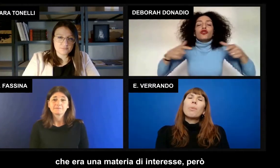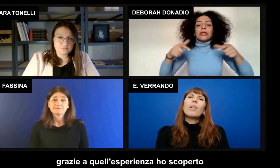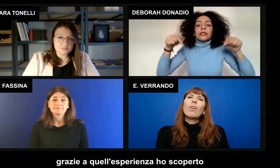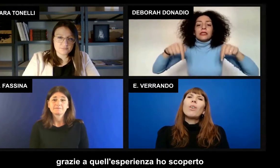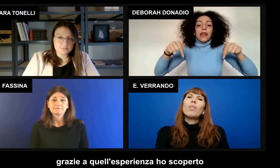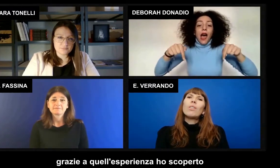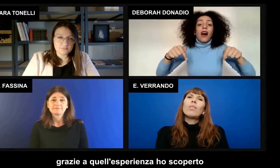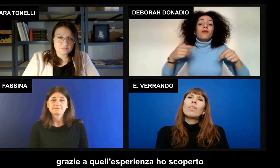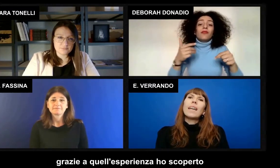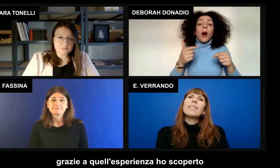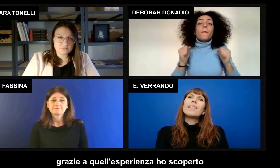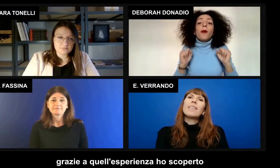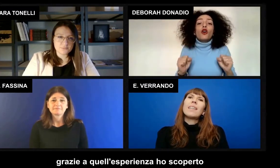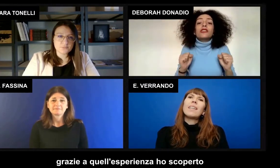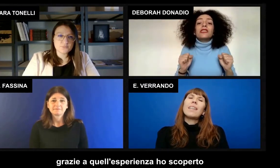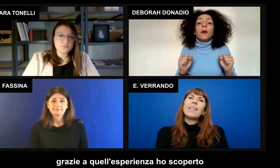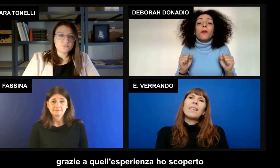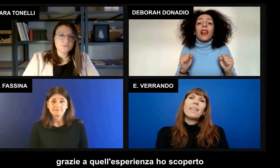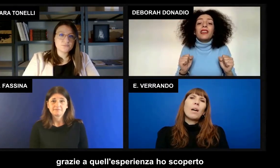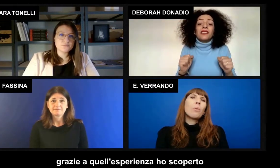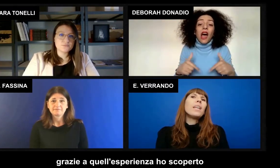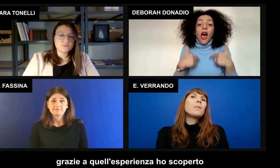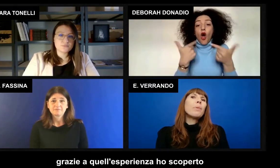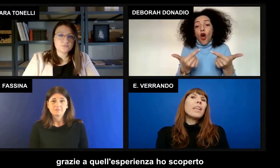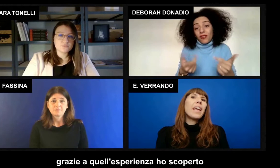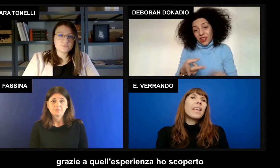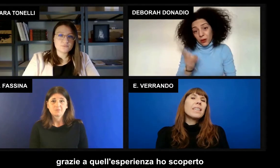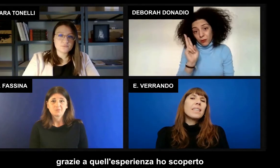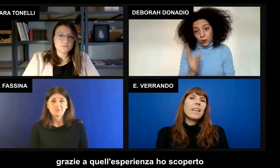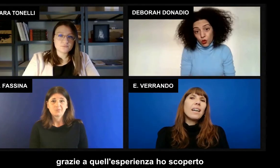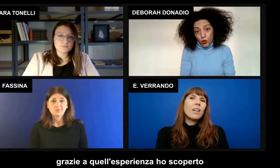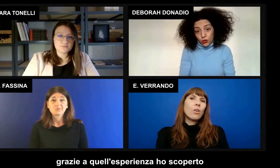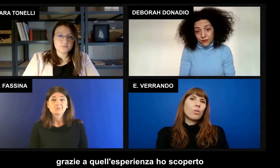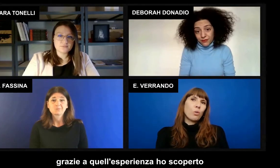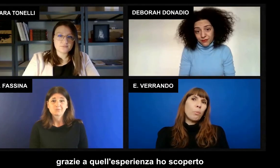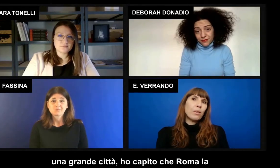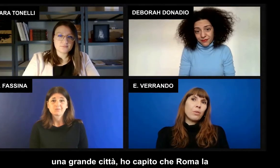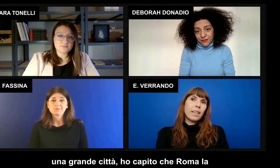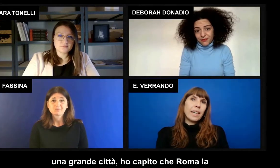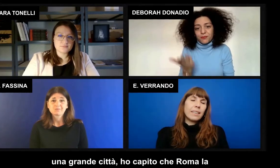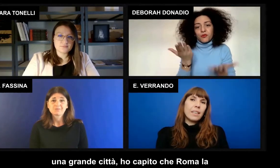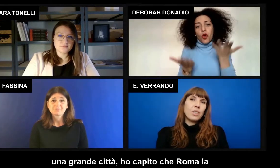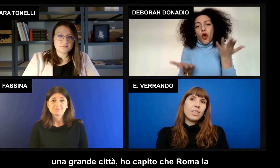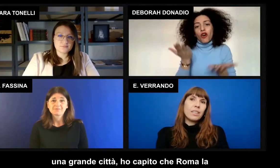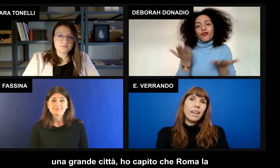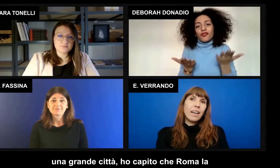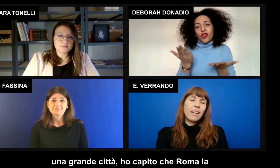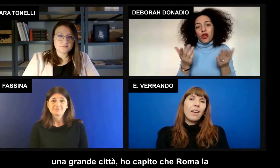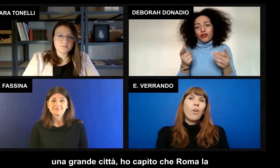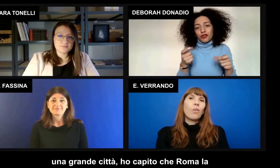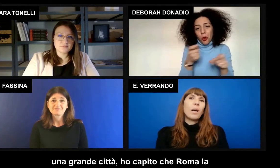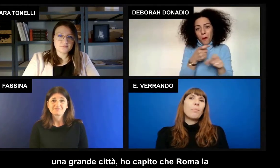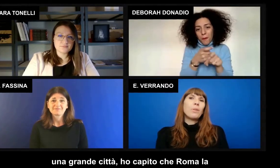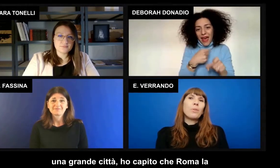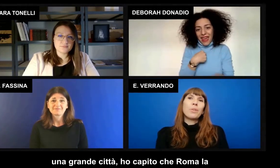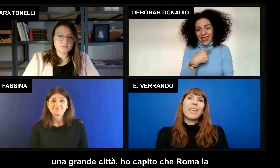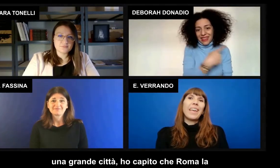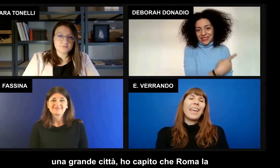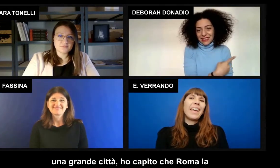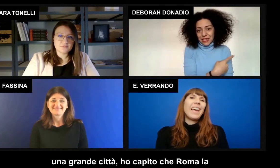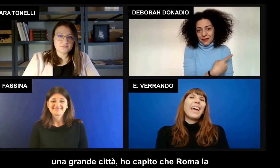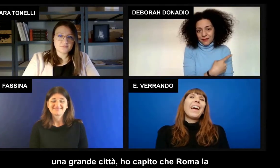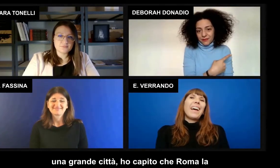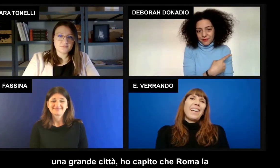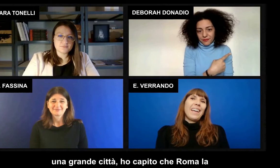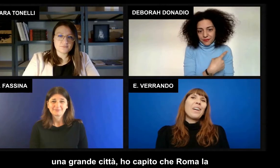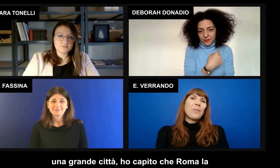Però grazie a quell'esperienza ho scoperto la grande città, ho capito che